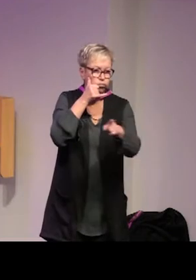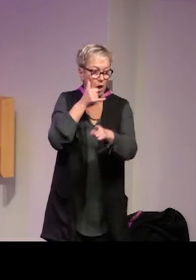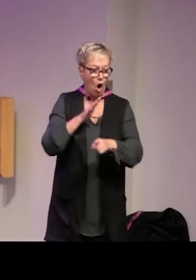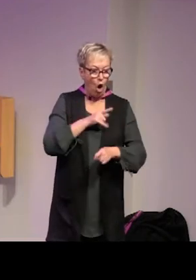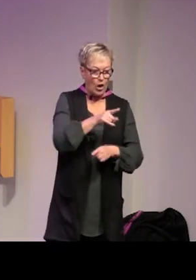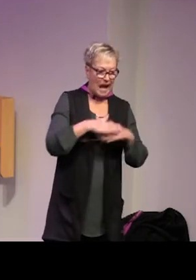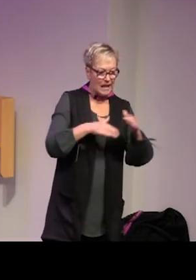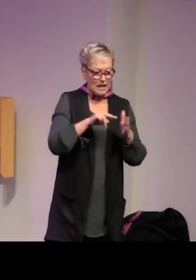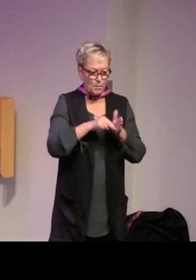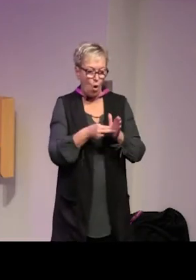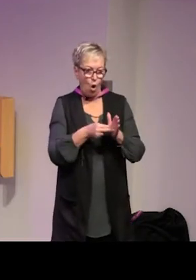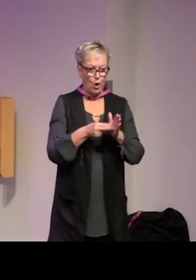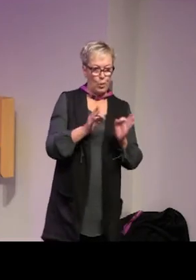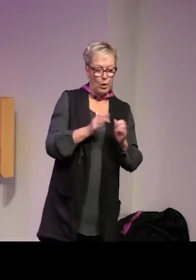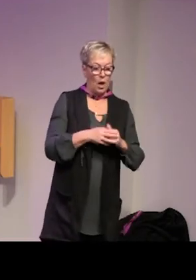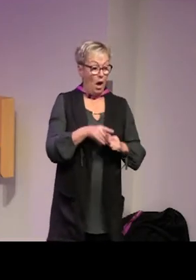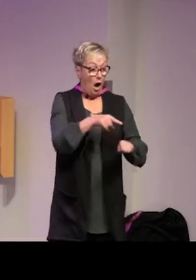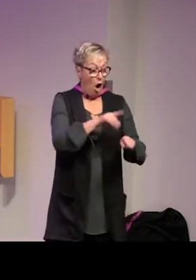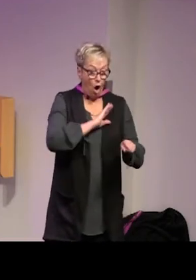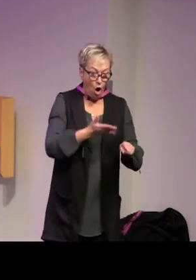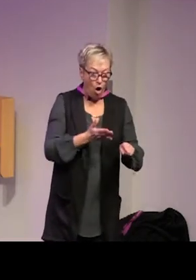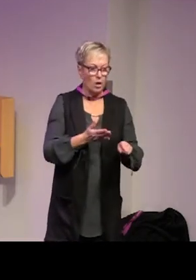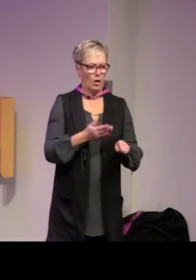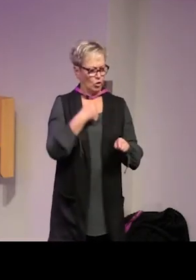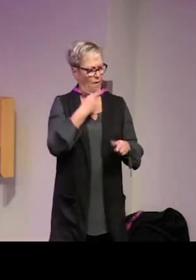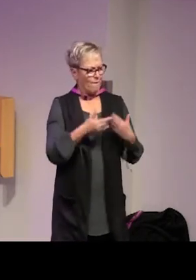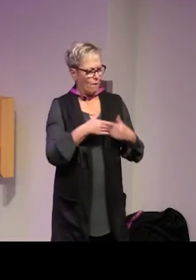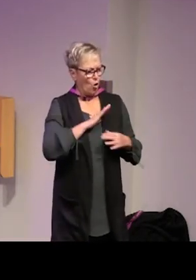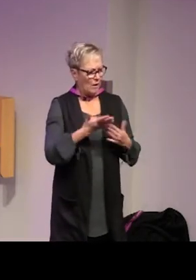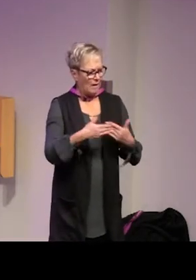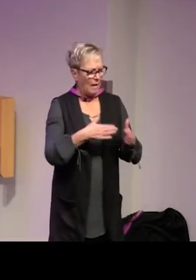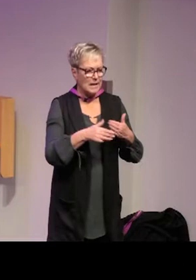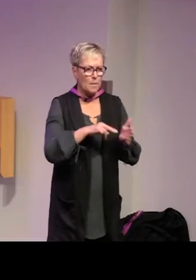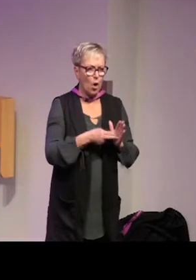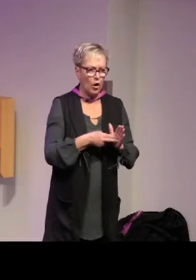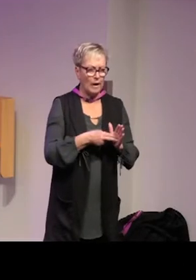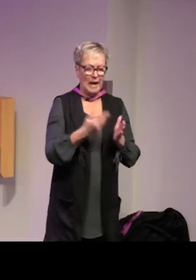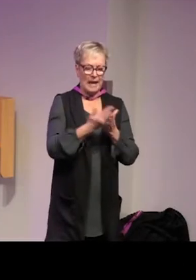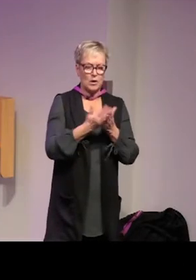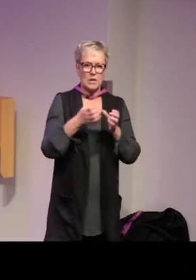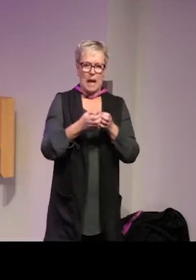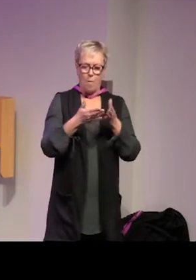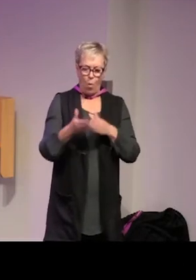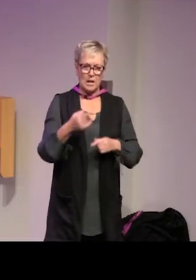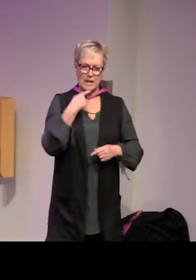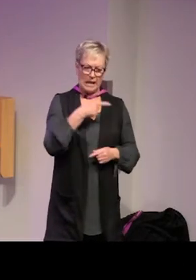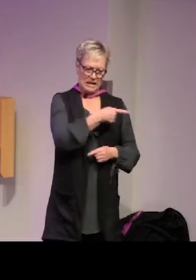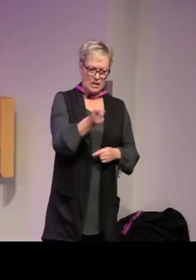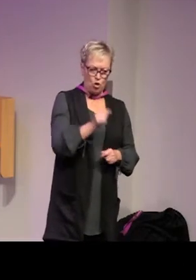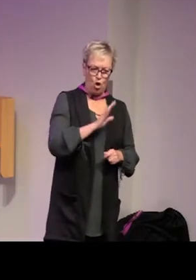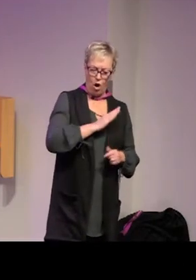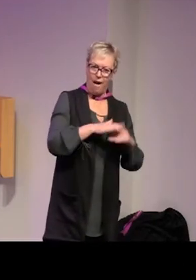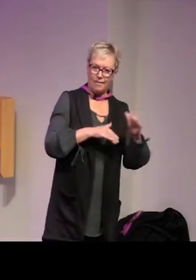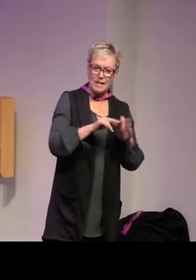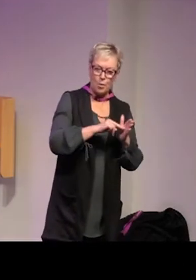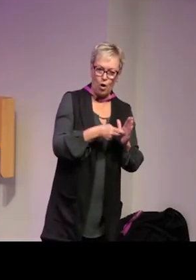ringa runt till alla kommuner och fråga har ni en handlingsplan och har man inte det så blir frågan varför har ni inte det nationella samordnaren säger ju att